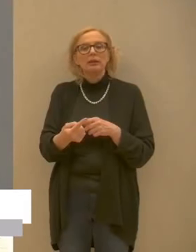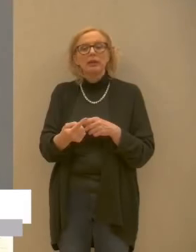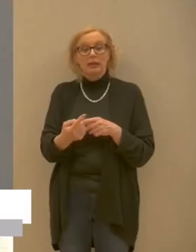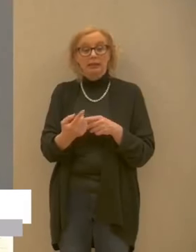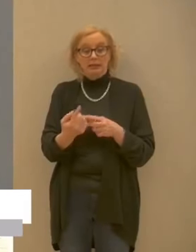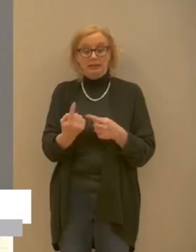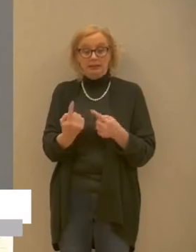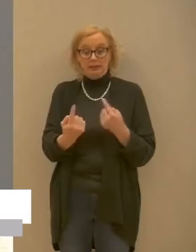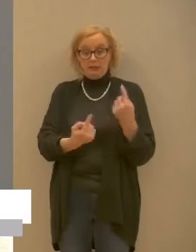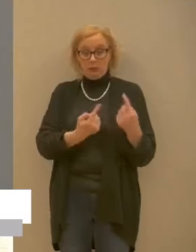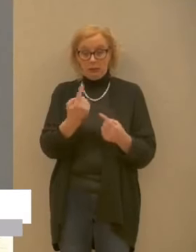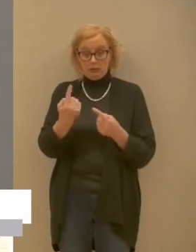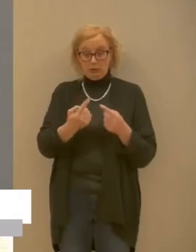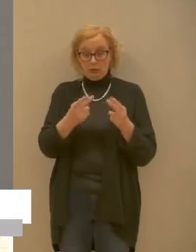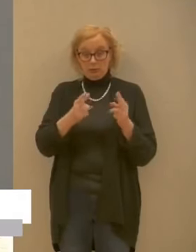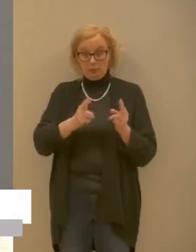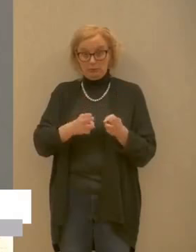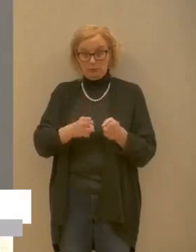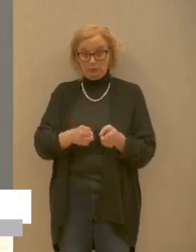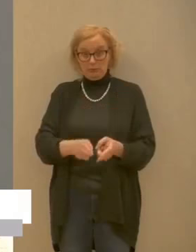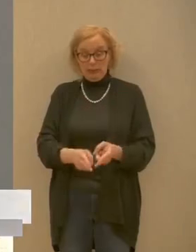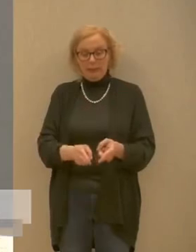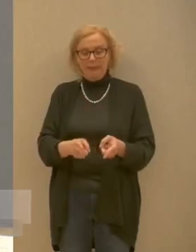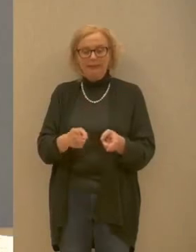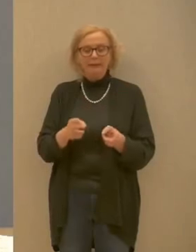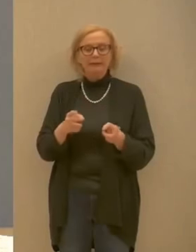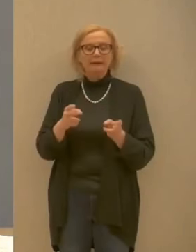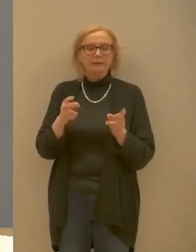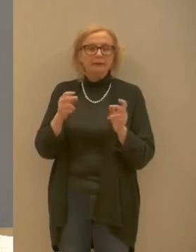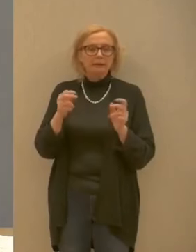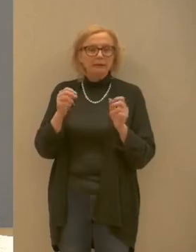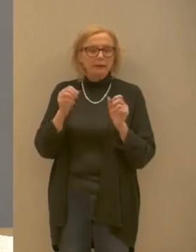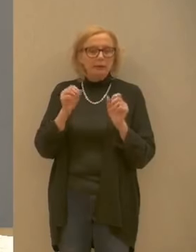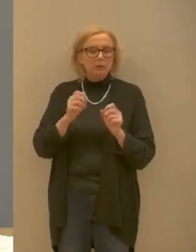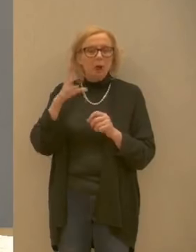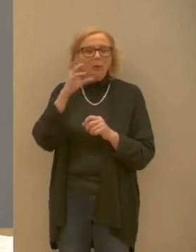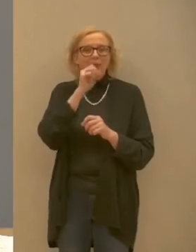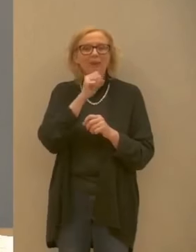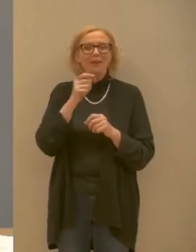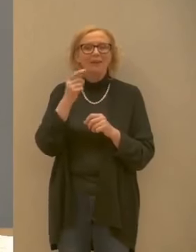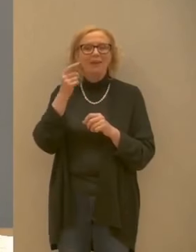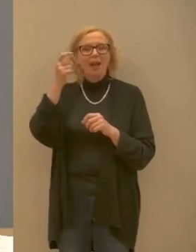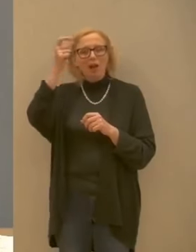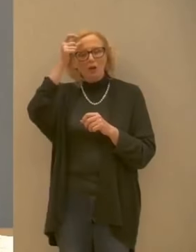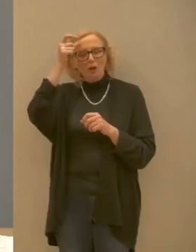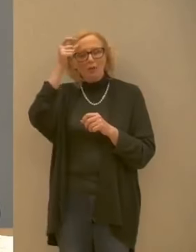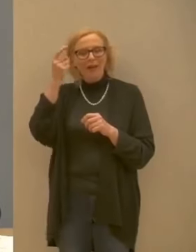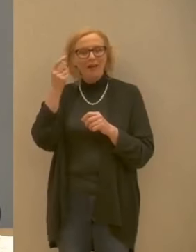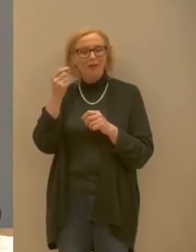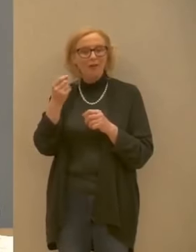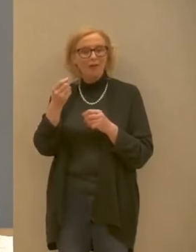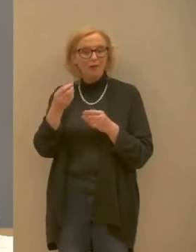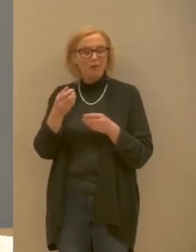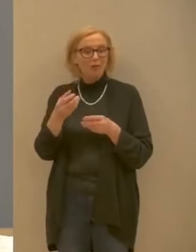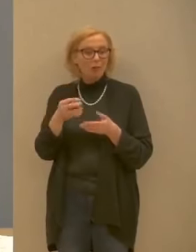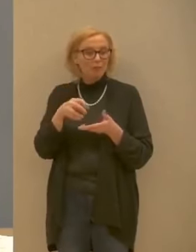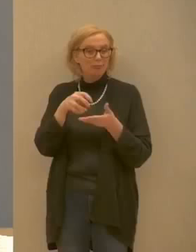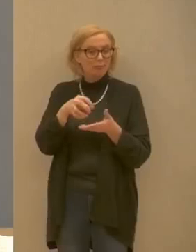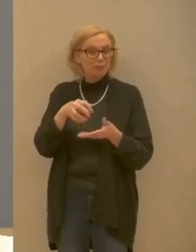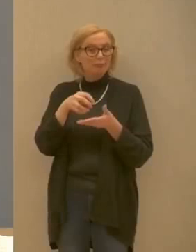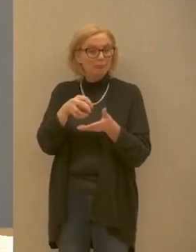situazione che va avanti di questa crisi si capirà quanto il governo dovrà fare ancora di più perché è chiaro che lo riteniamo un primo